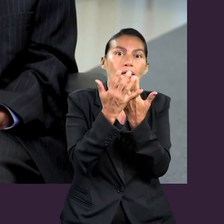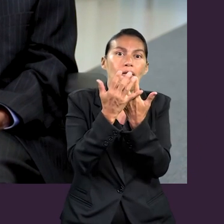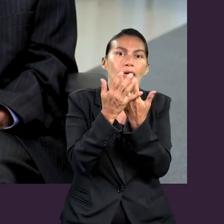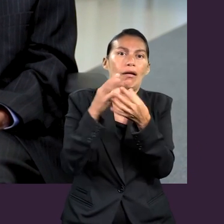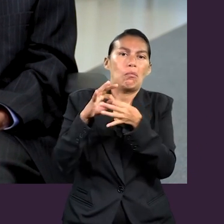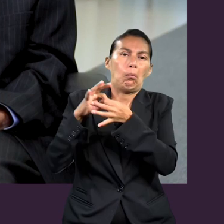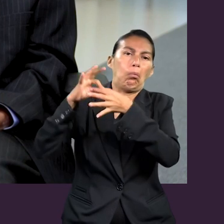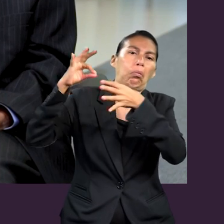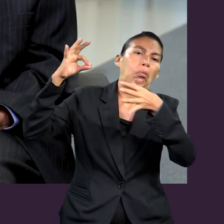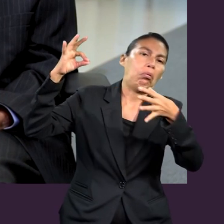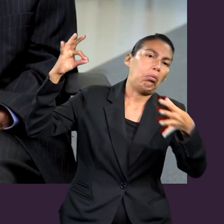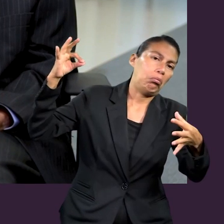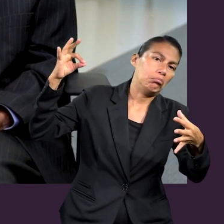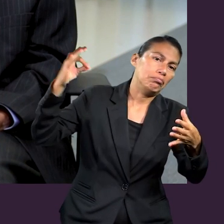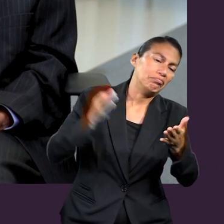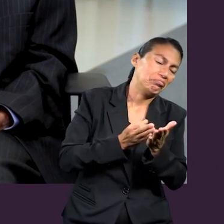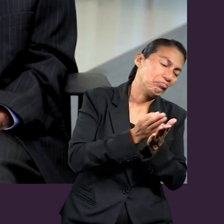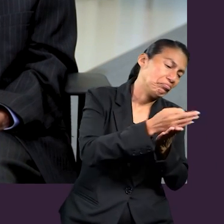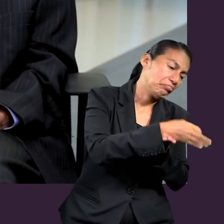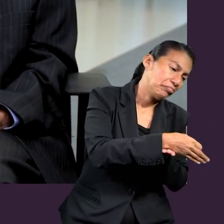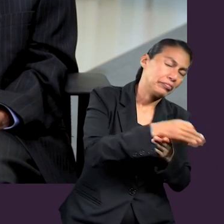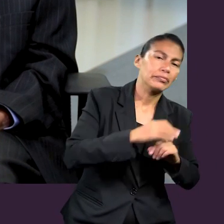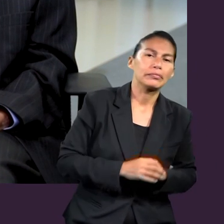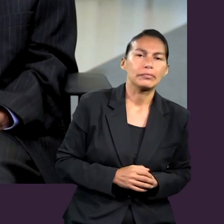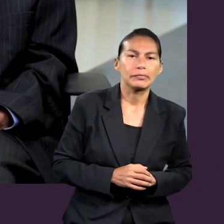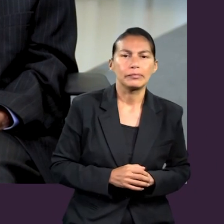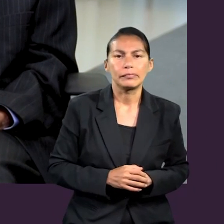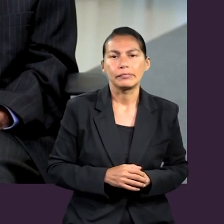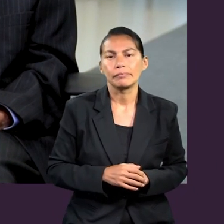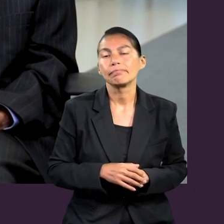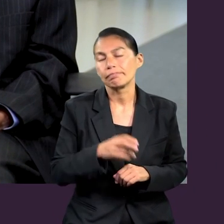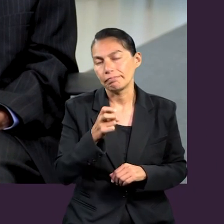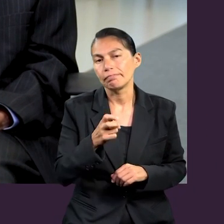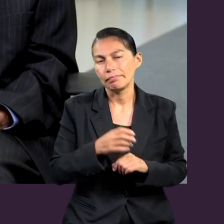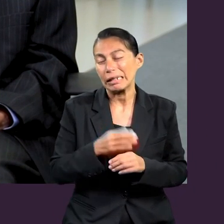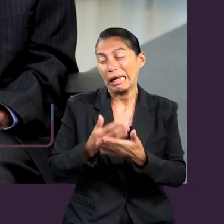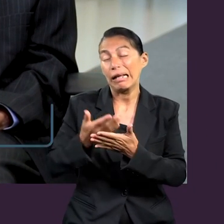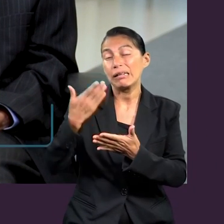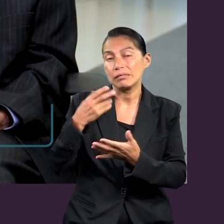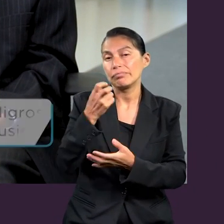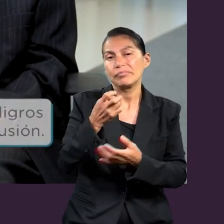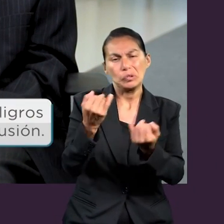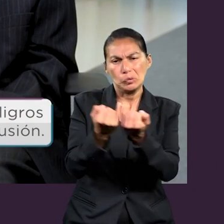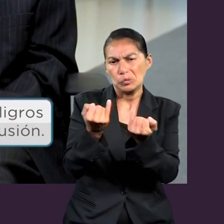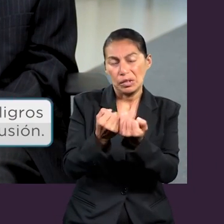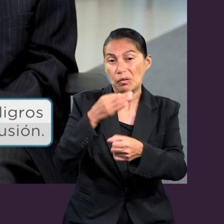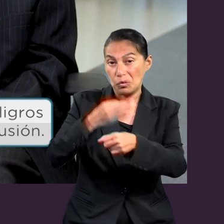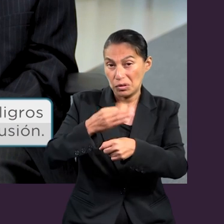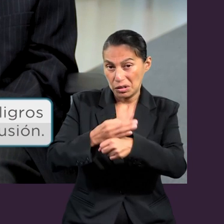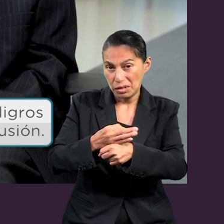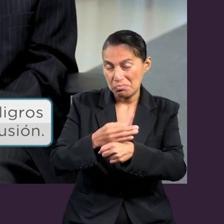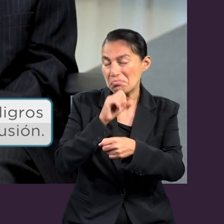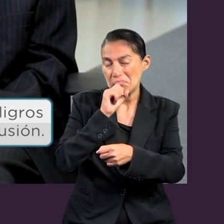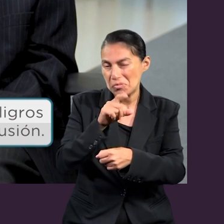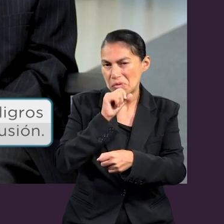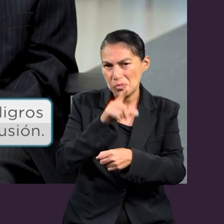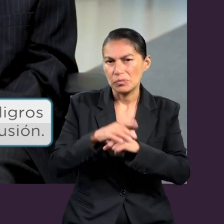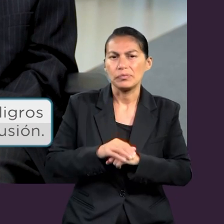apartarlos del camino. Así estaban expuestos los hermanos de Éfeso en aquellos tiempos. Y ese peligro no ha